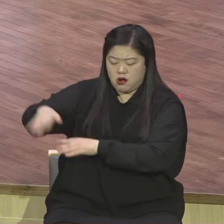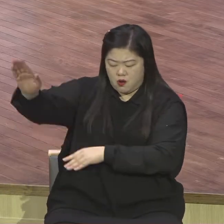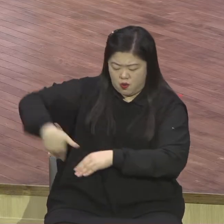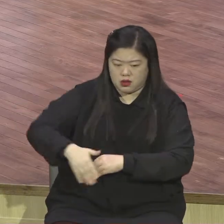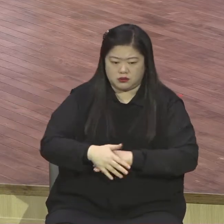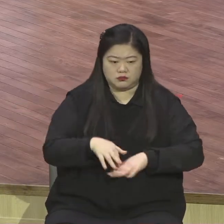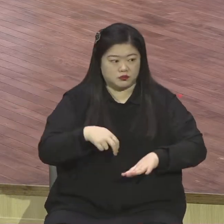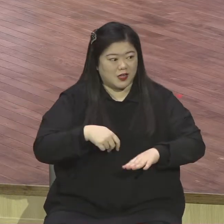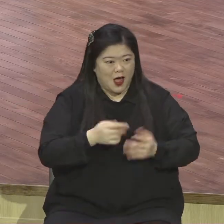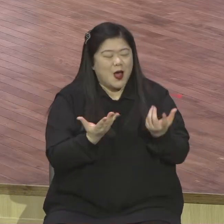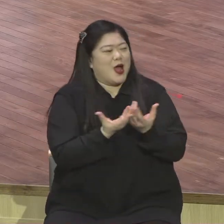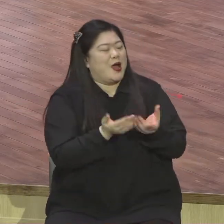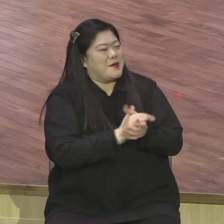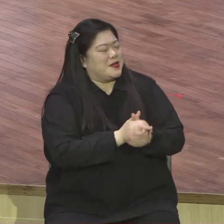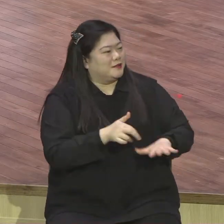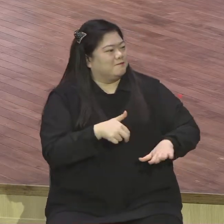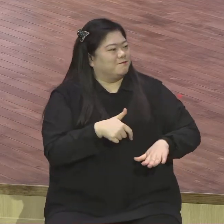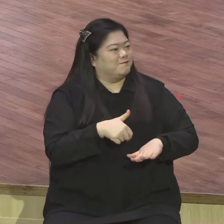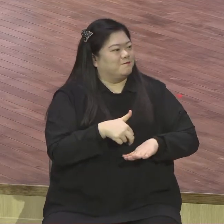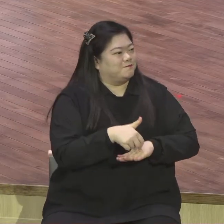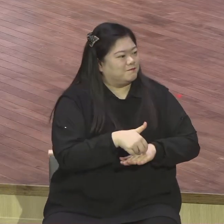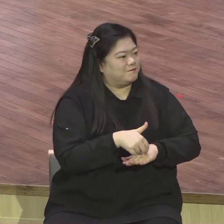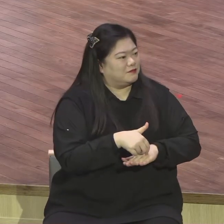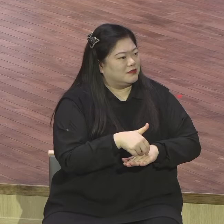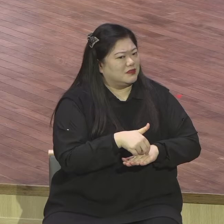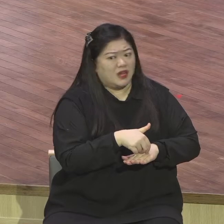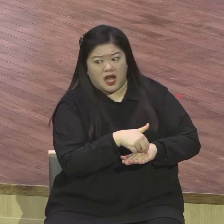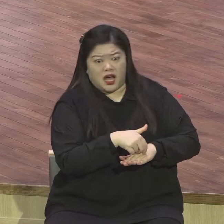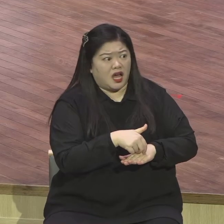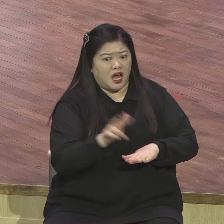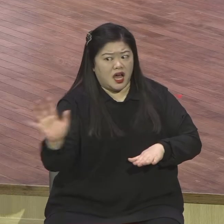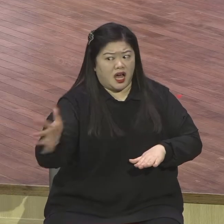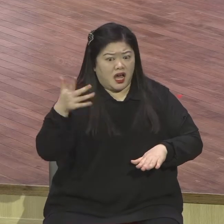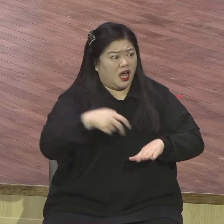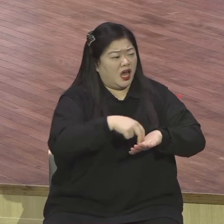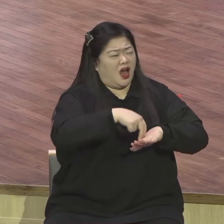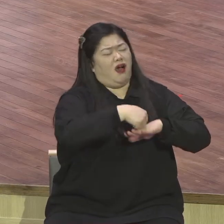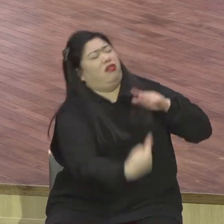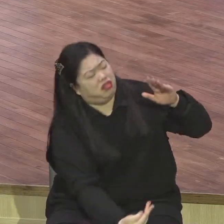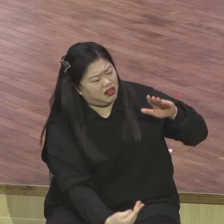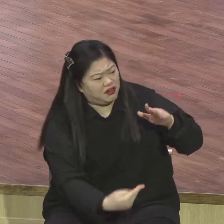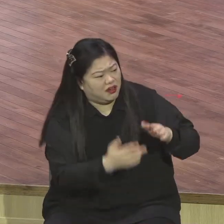무서워 빠져가는지라 소리 질러이르되 주여 나를 구원하소사하니